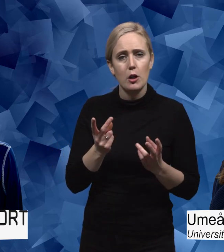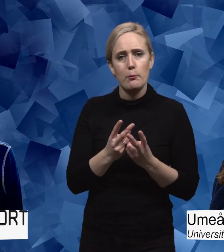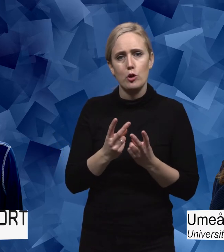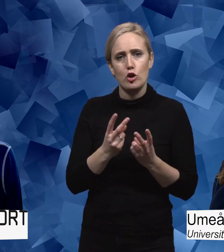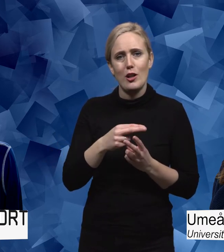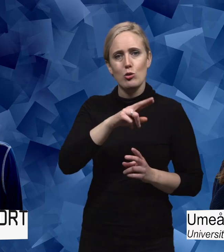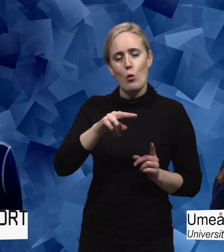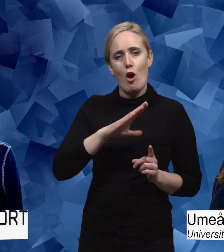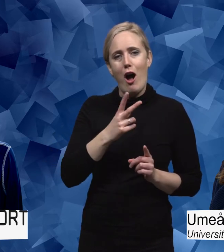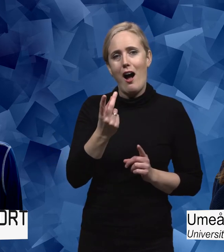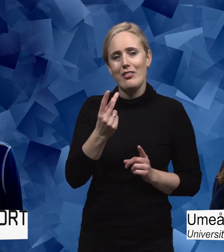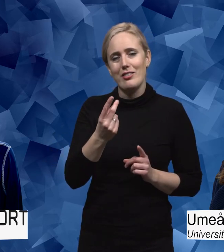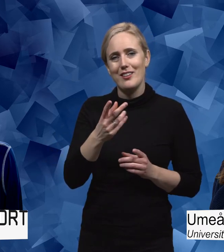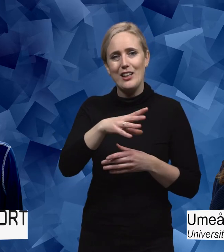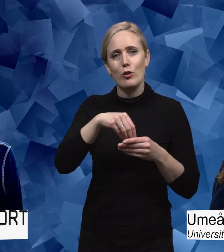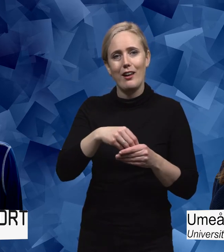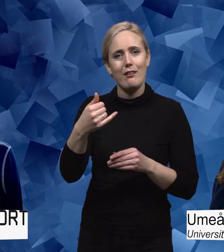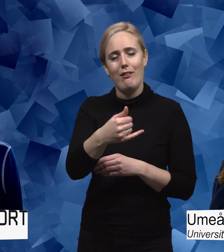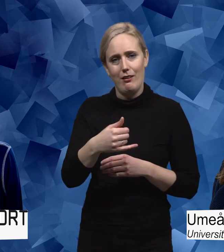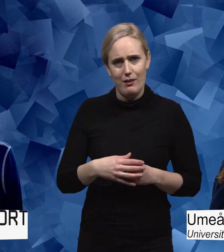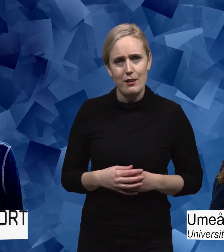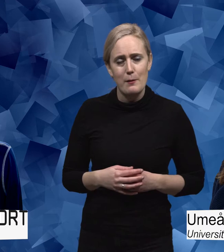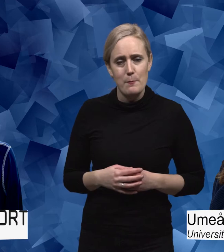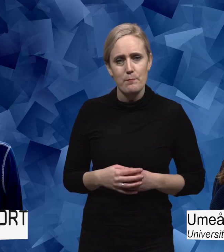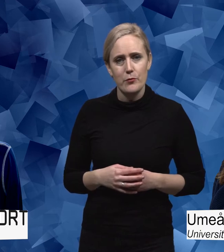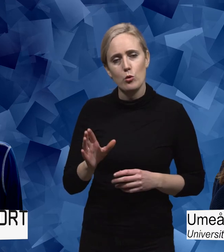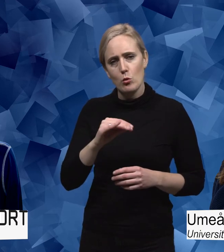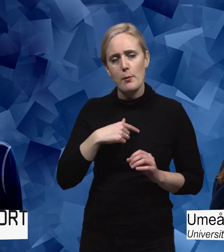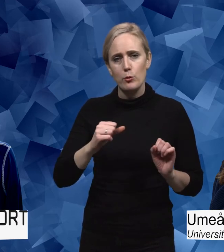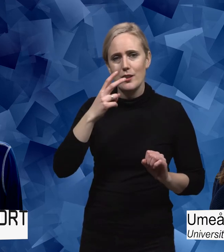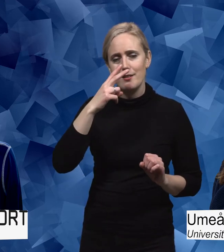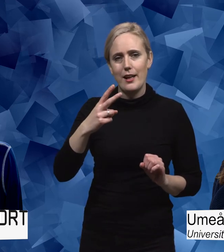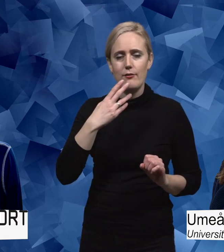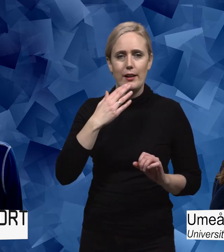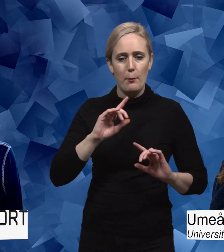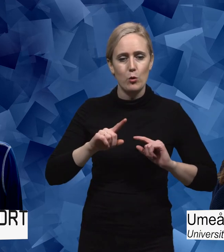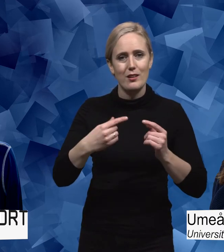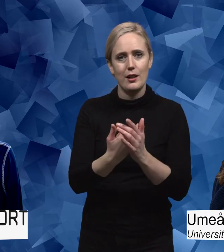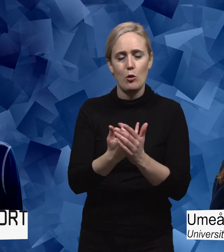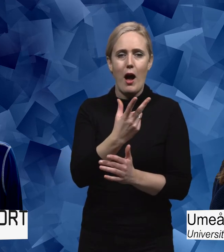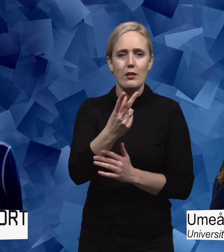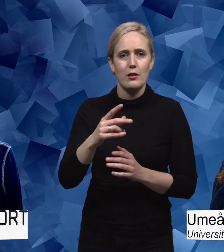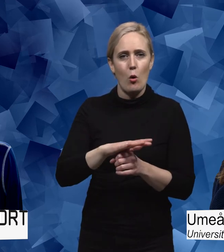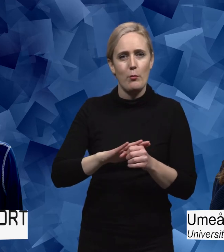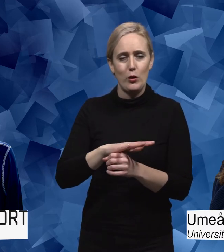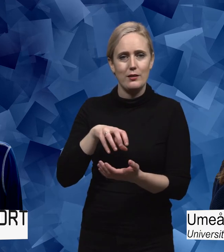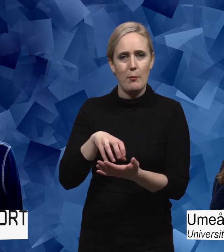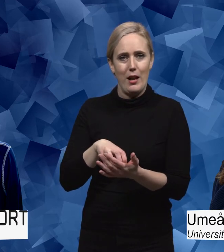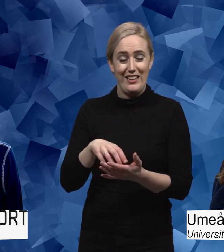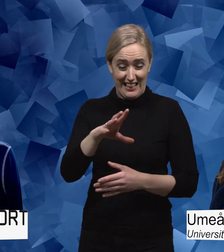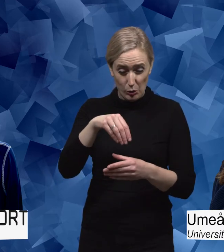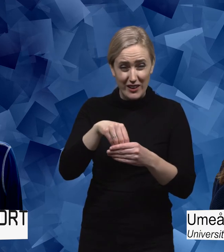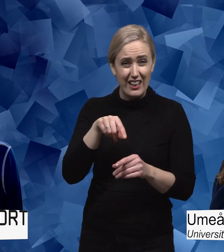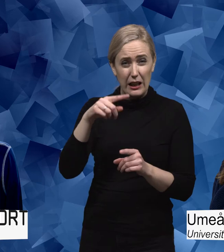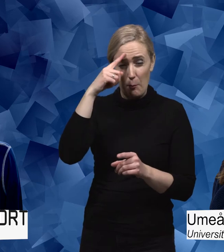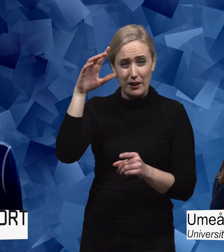där är inkluderingen en annan... Så jag tror att man får se processer som sker inom andra områden i samhället. Inkludering är